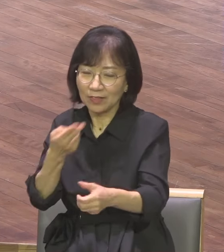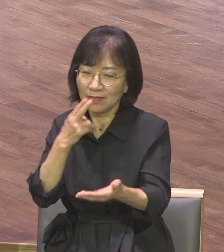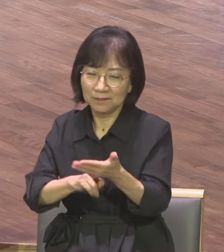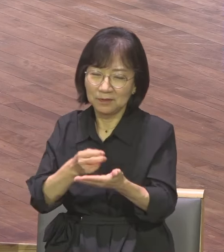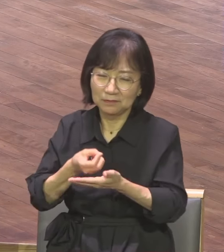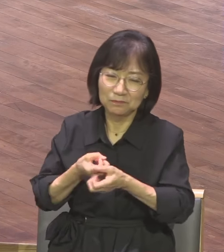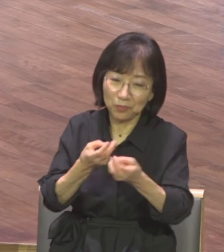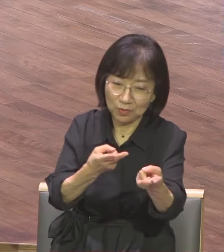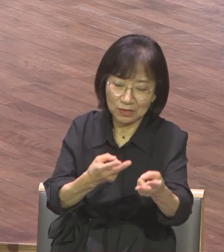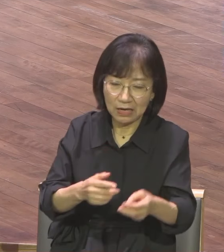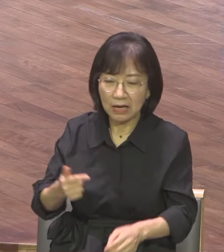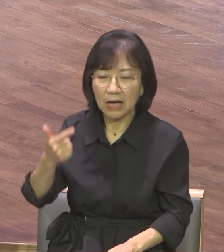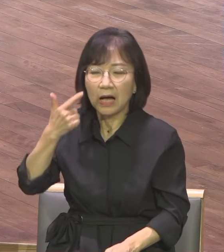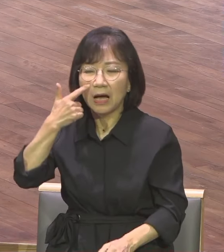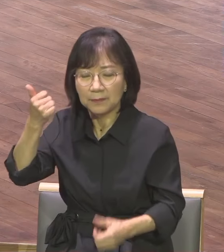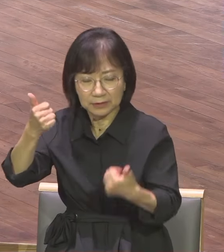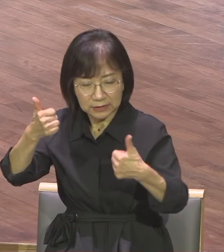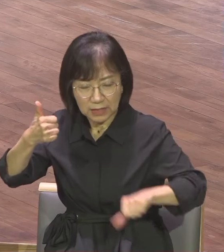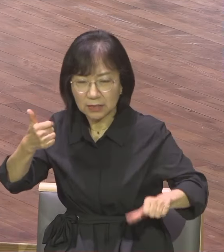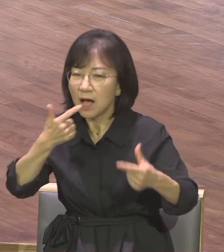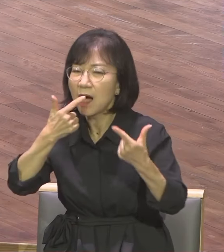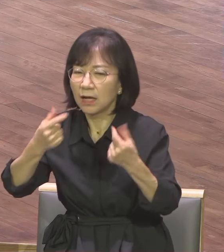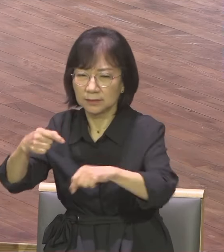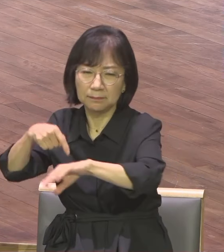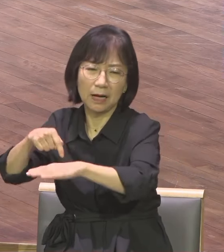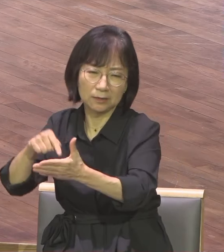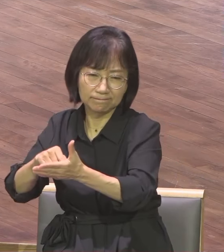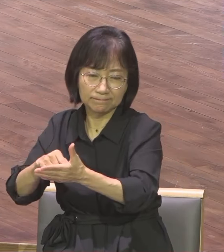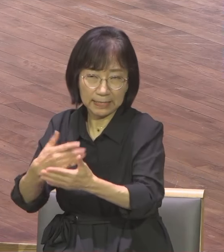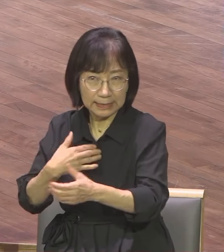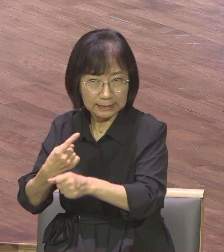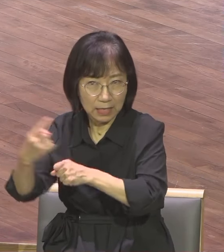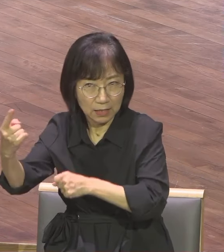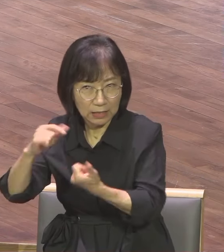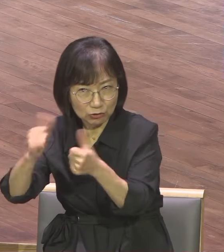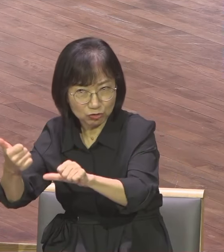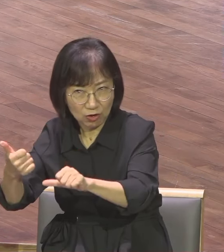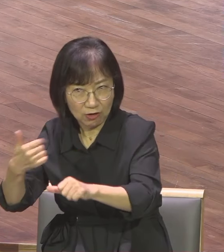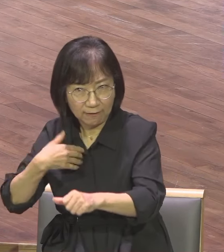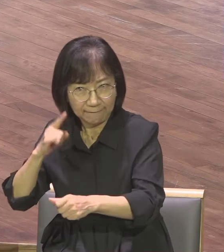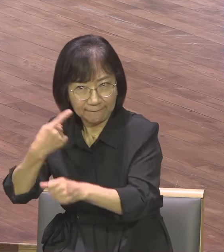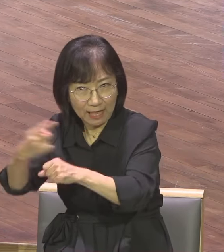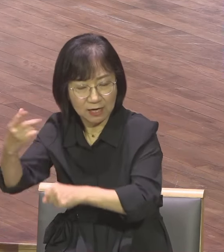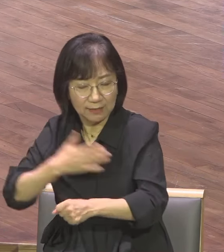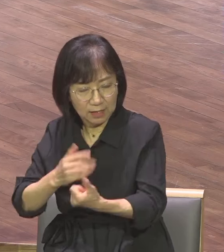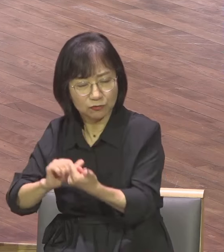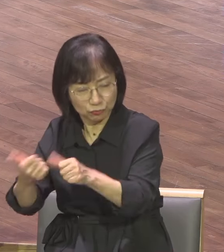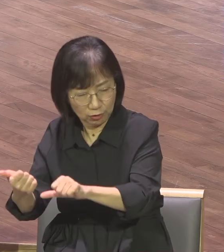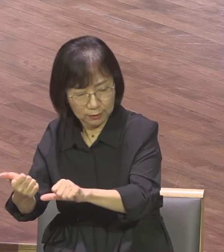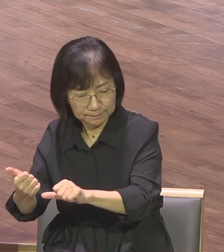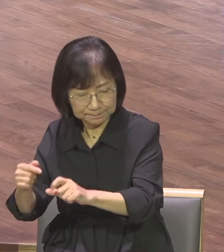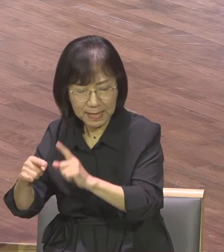중심이 있고 내가 1년 뒤에 순교하겠구나 내가 곧 순교하겠구나 그걸 알았거든요 바울이